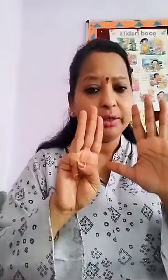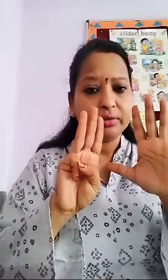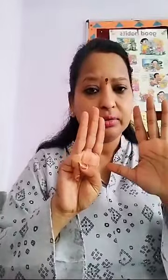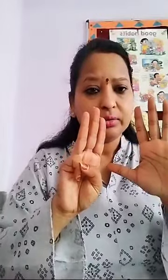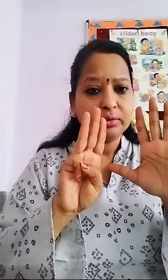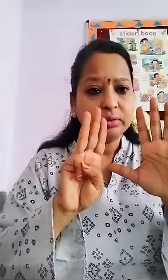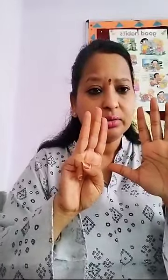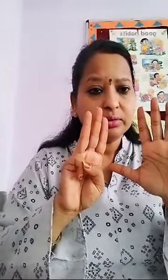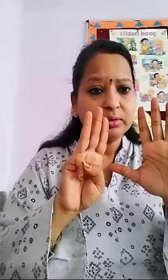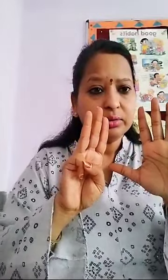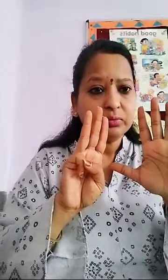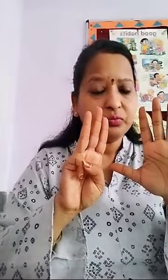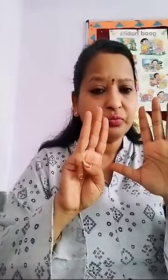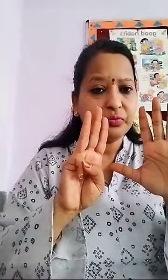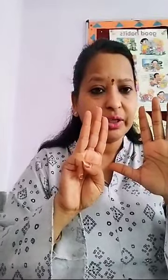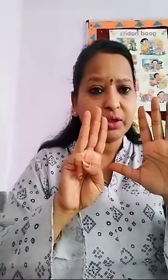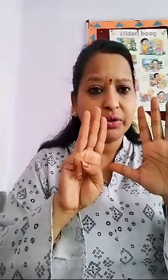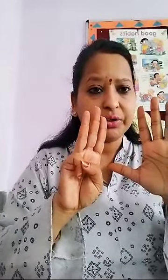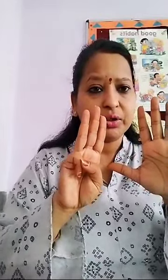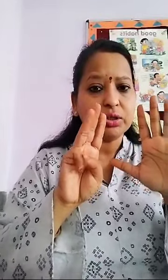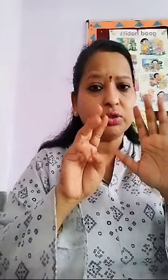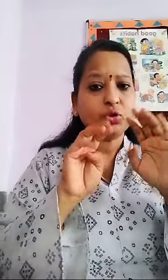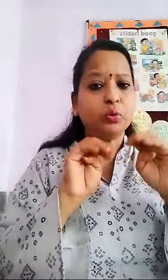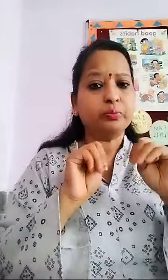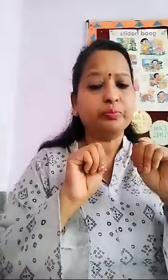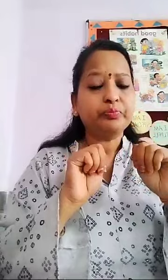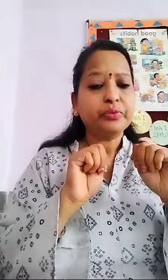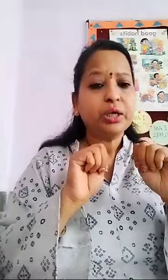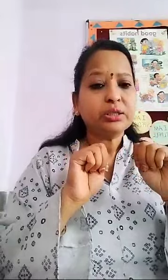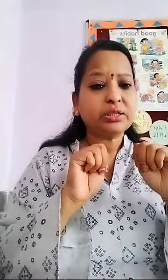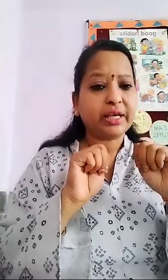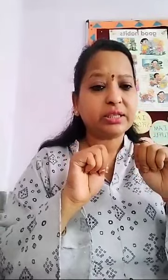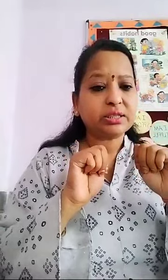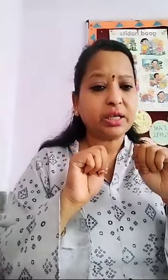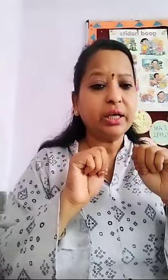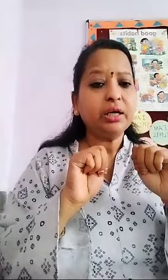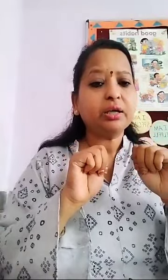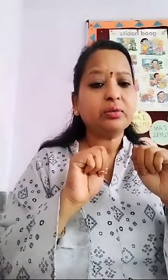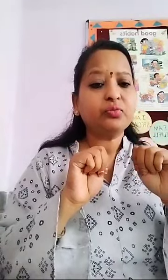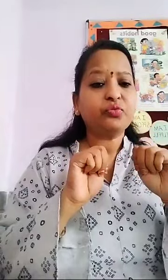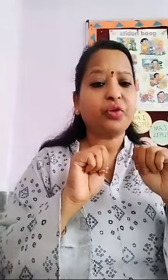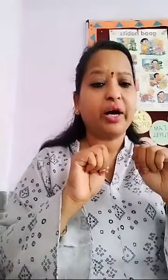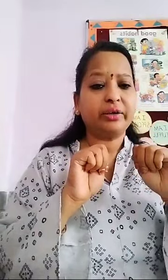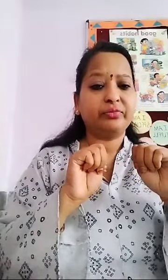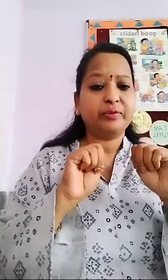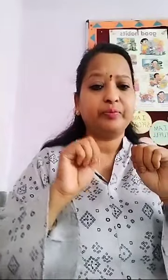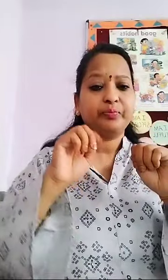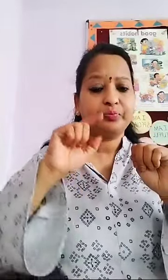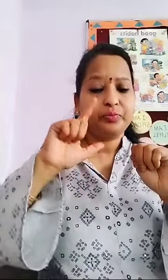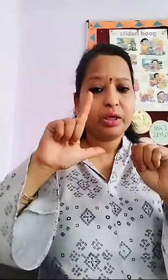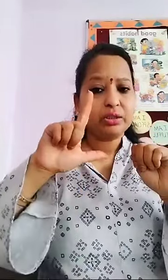Very good Zoom 65 65